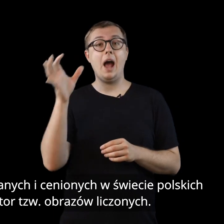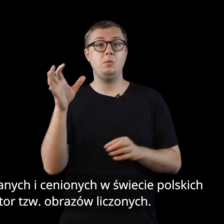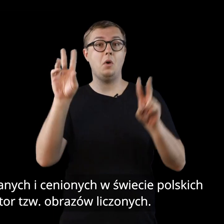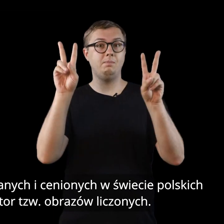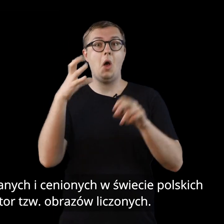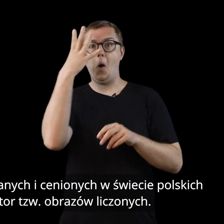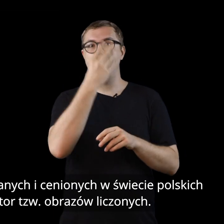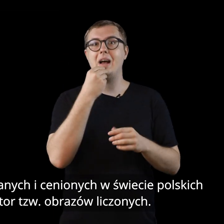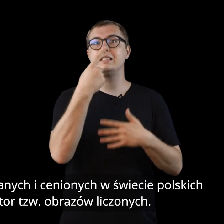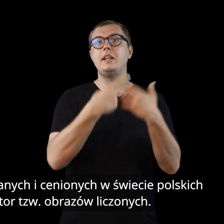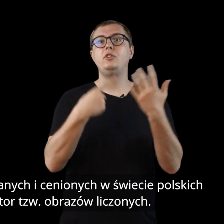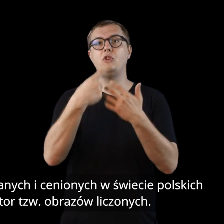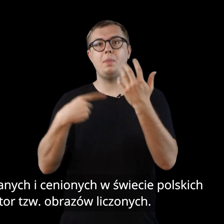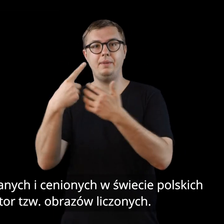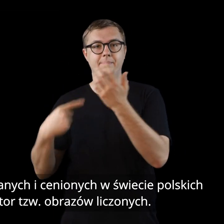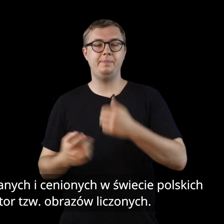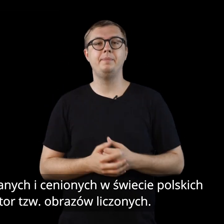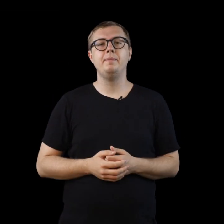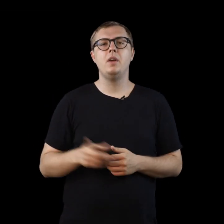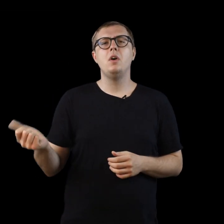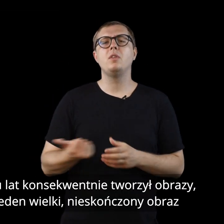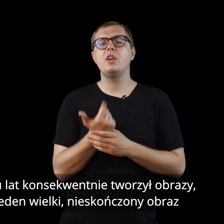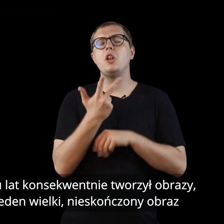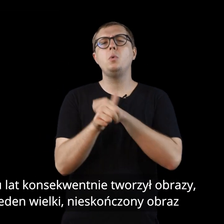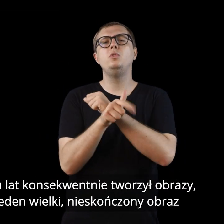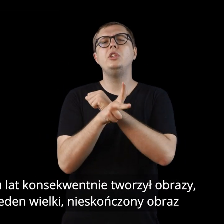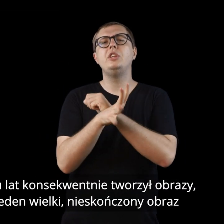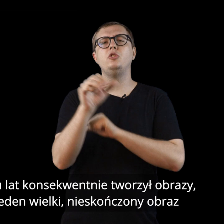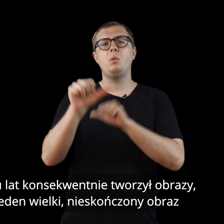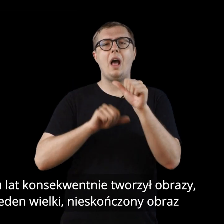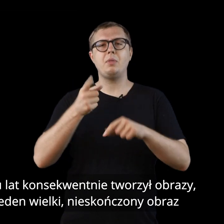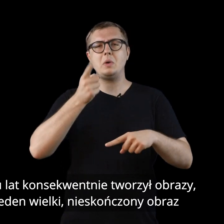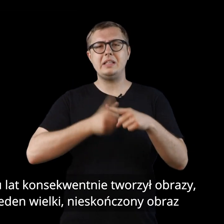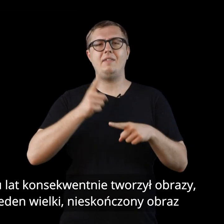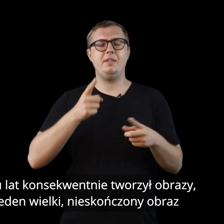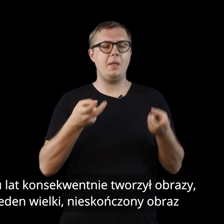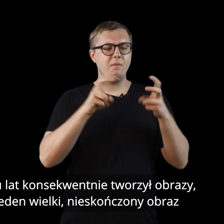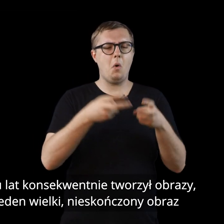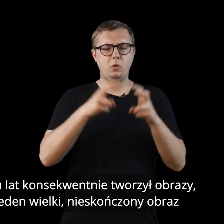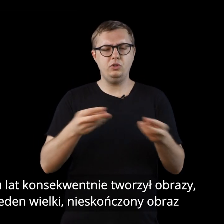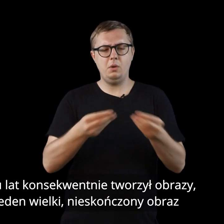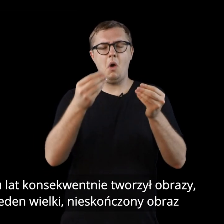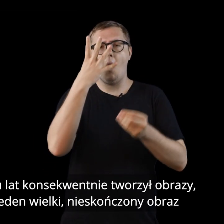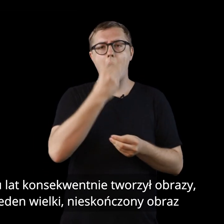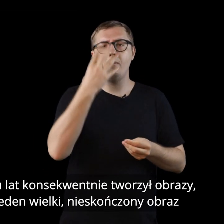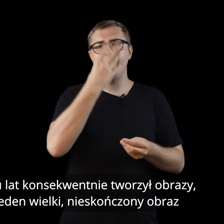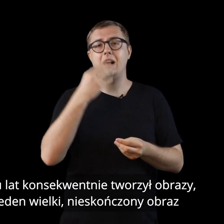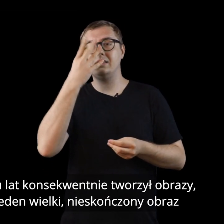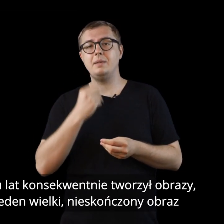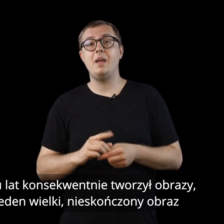autor tzw. obrazów liczonych. Od kilkudziesięciu lat konsekwentnie tworzył obrazy, a w zasadzie jeden wielki, nieskończony